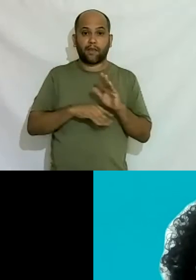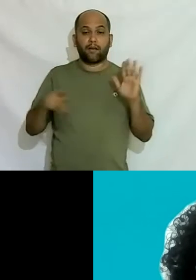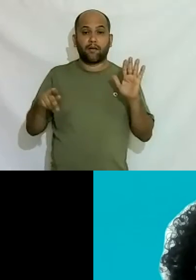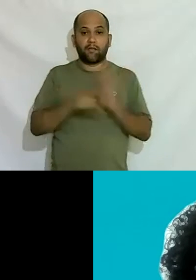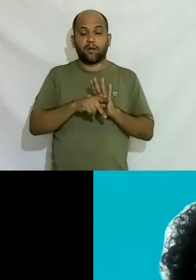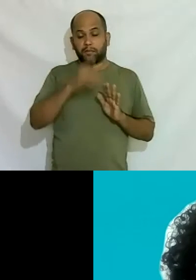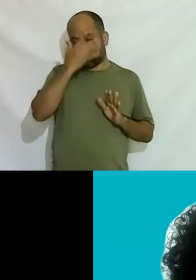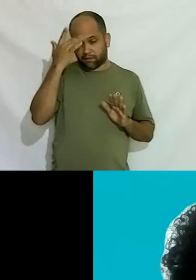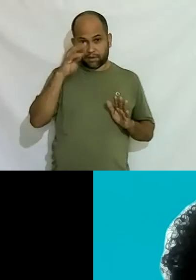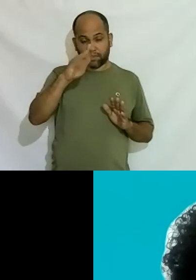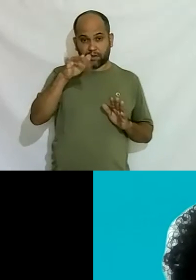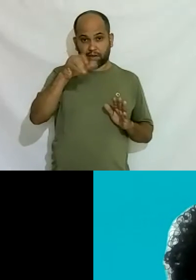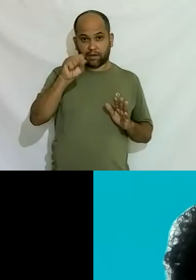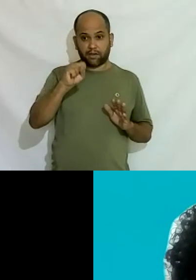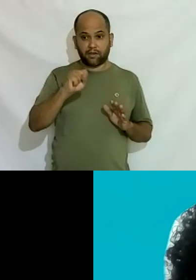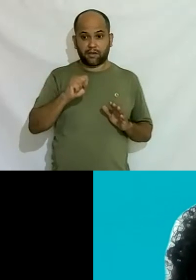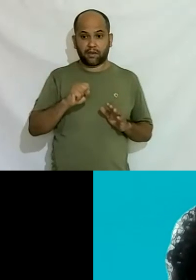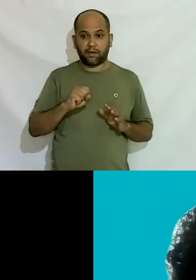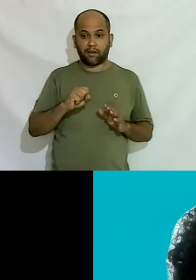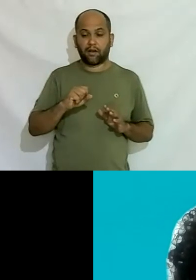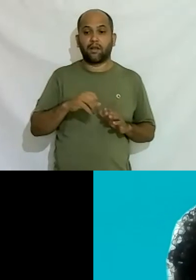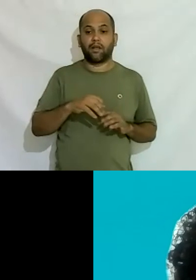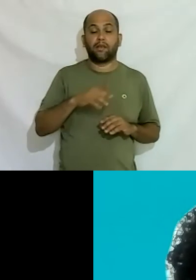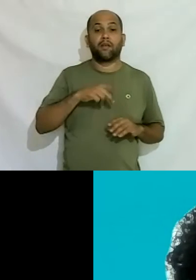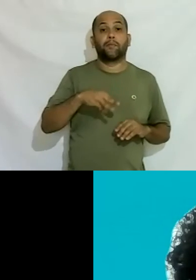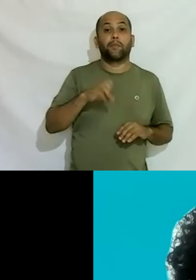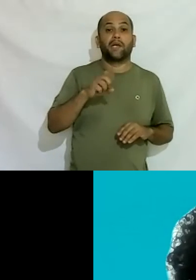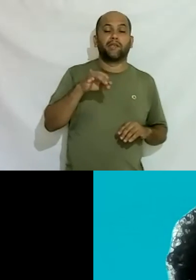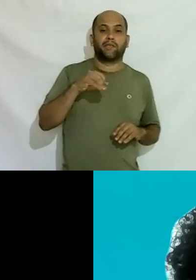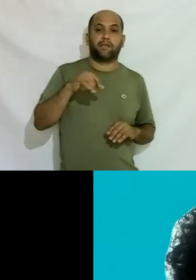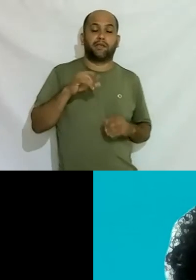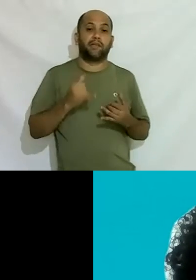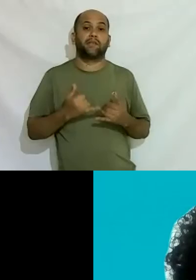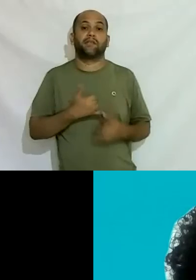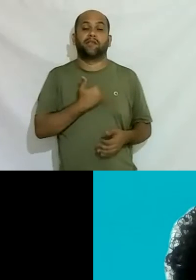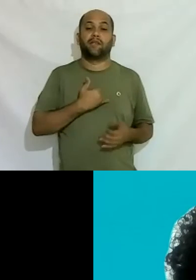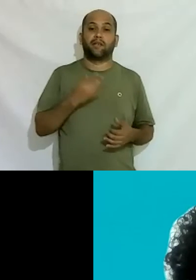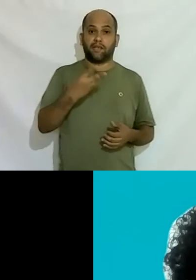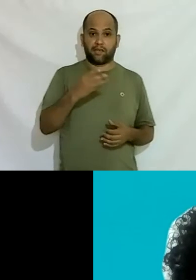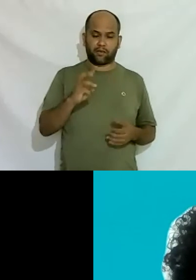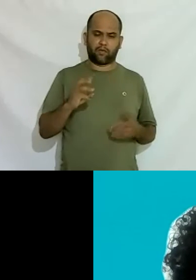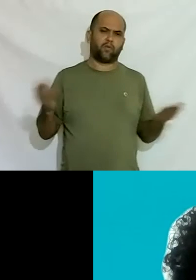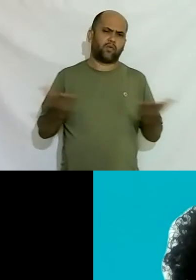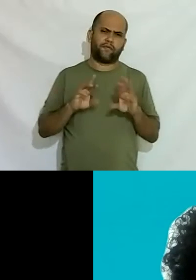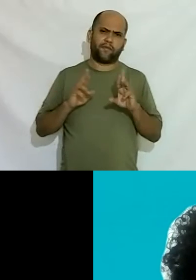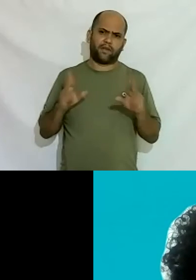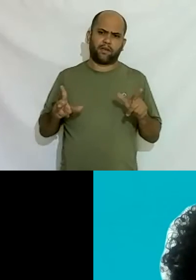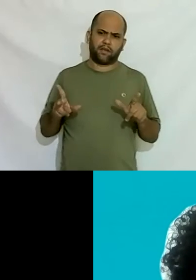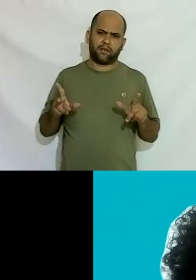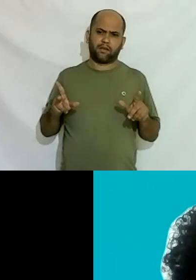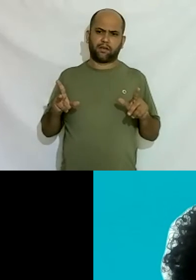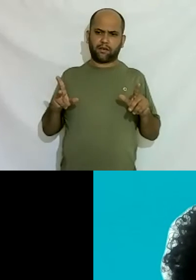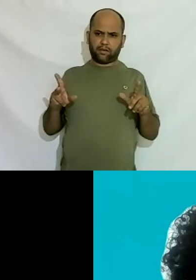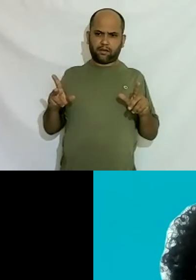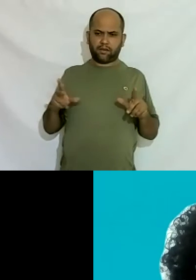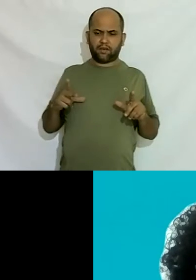trans travestis então óbvio que a média de idade era 35 mas não é mais tá gente não é se tivesse que chutar